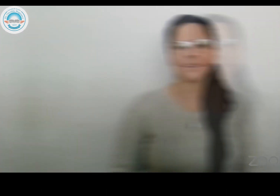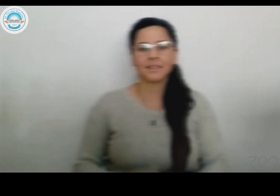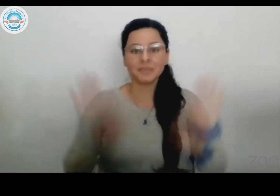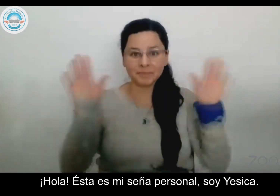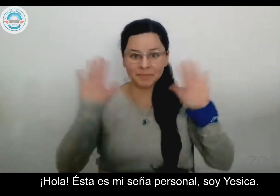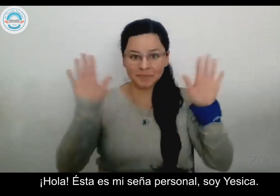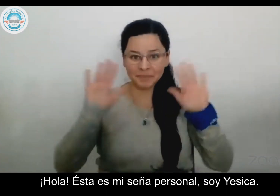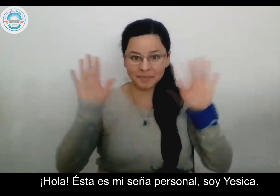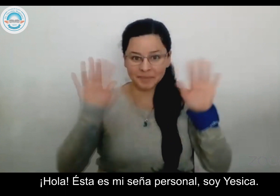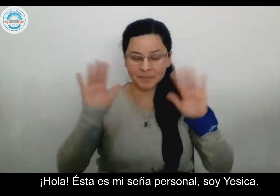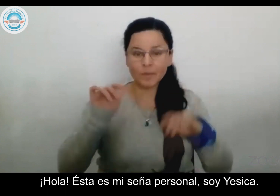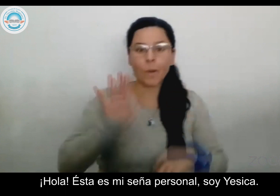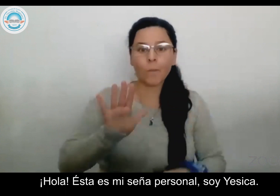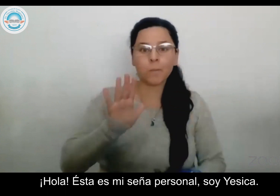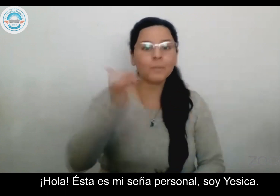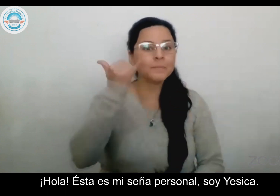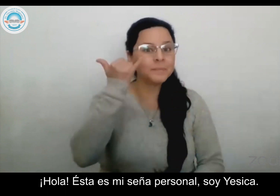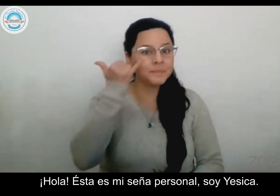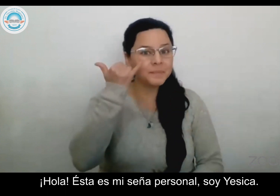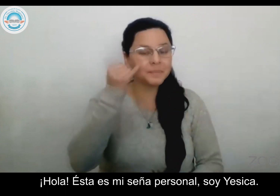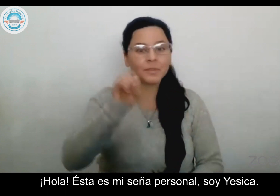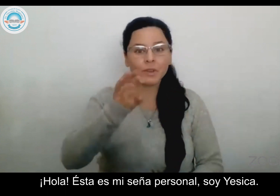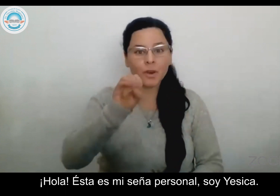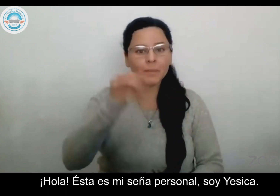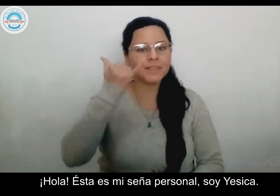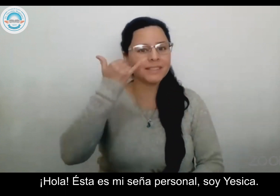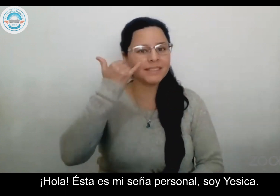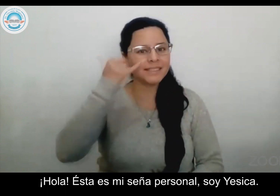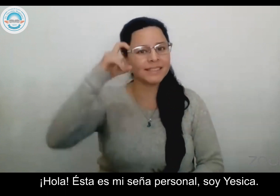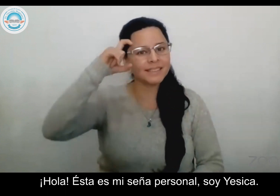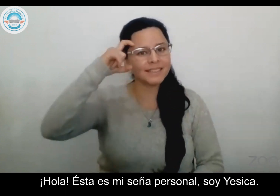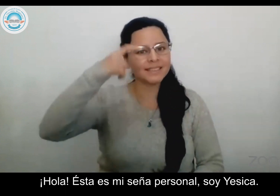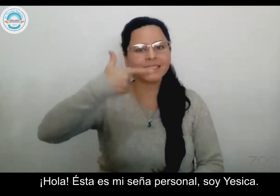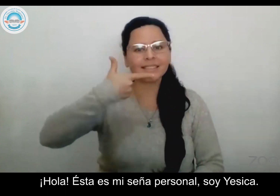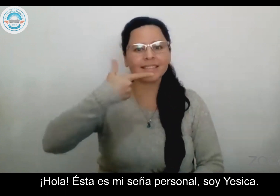Hola, esta es mi seño personal. Soy Jessica.